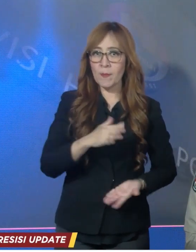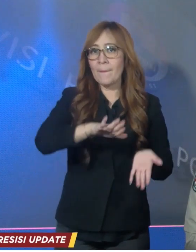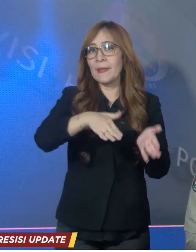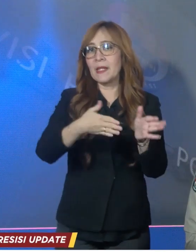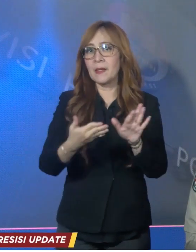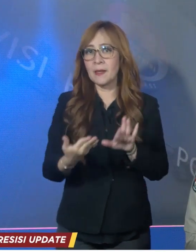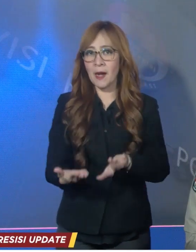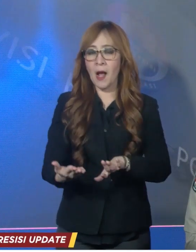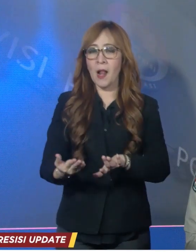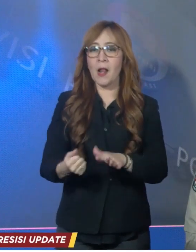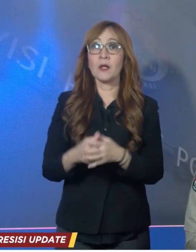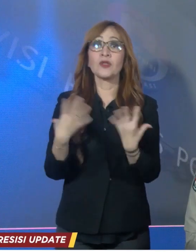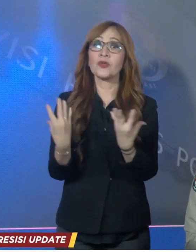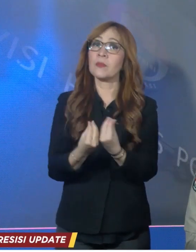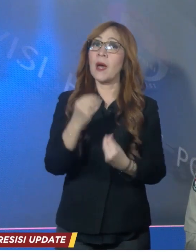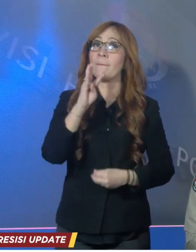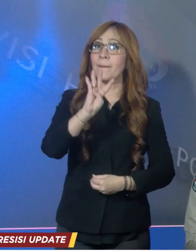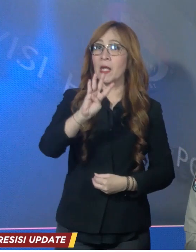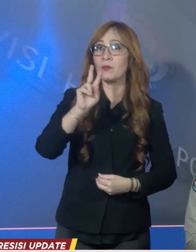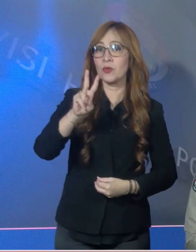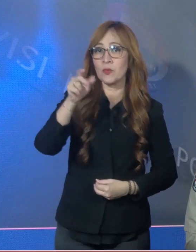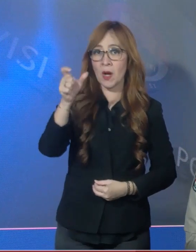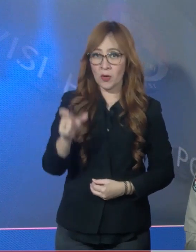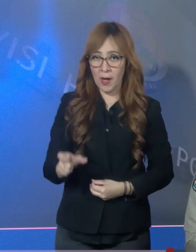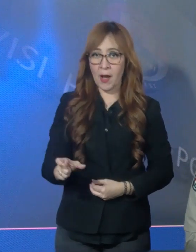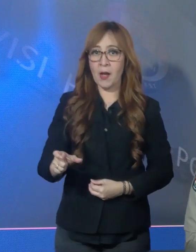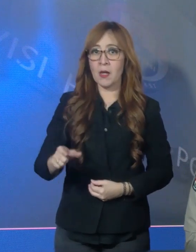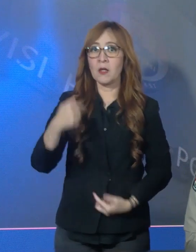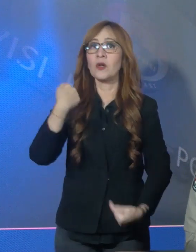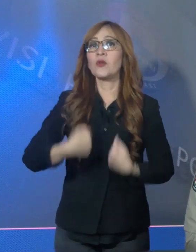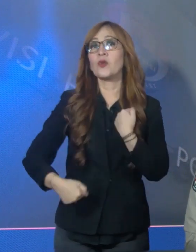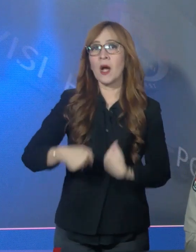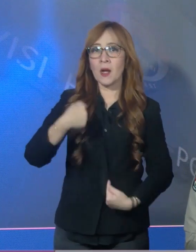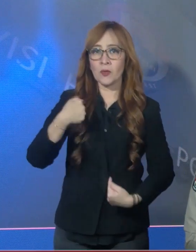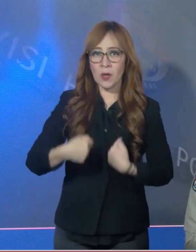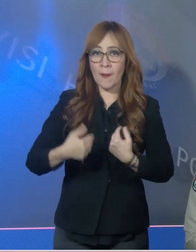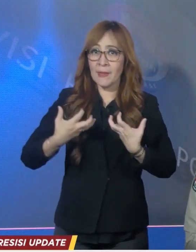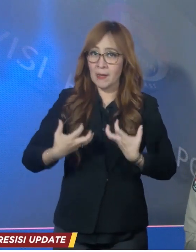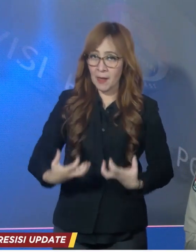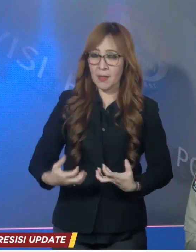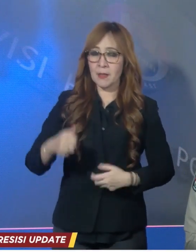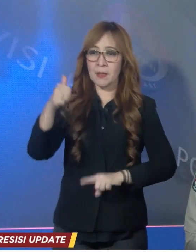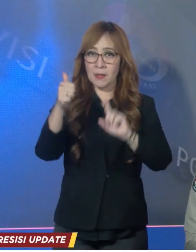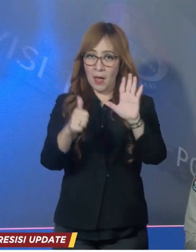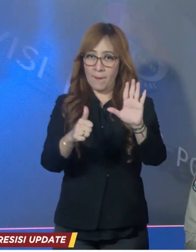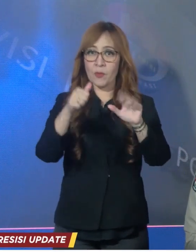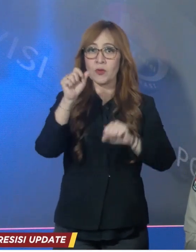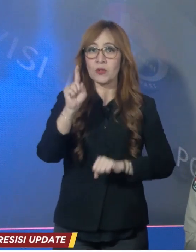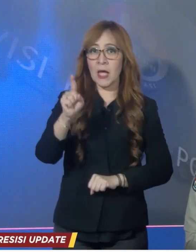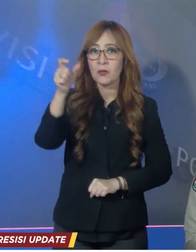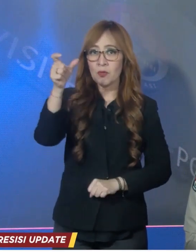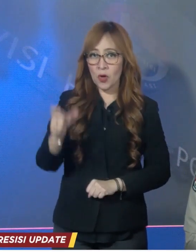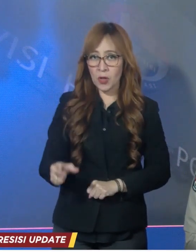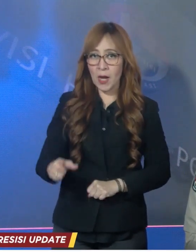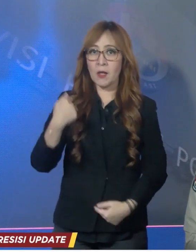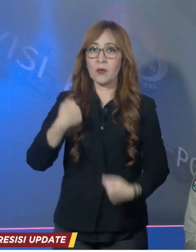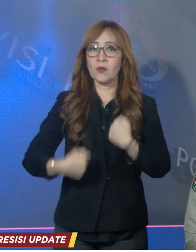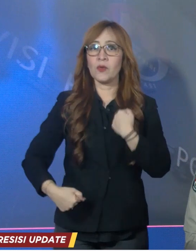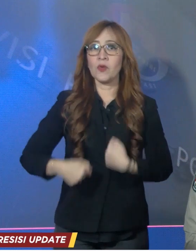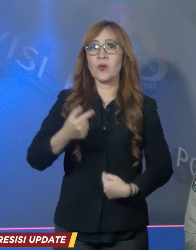dengan korban meninggal dunia 42 orang, korban luka berat 61 orang,